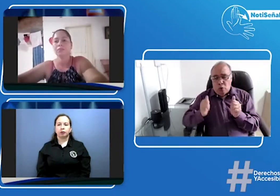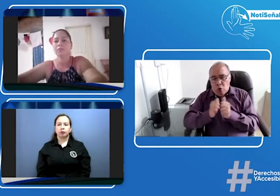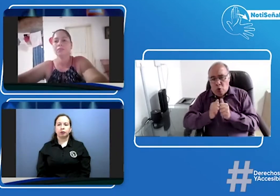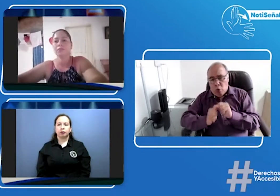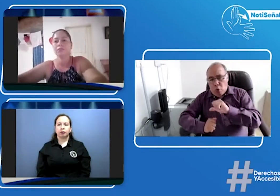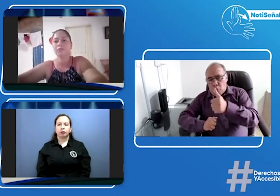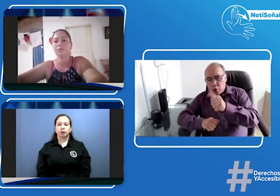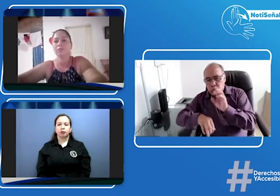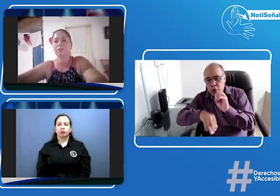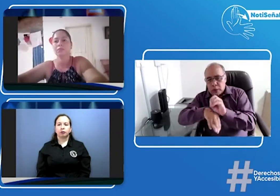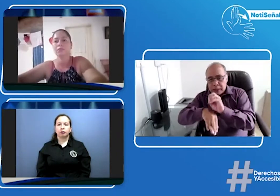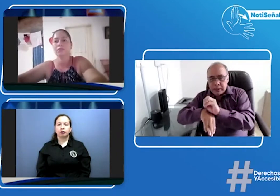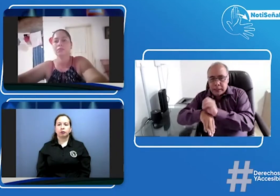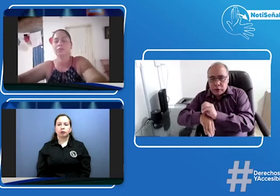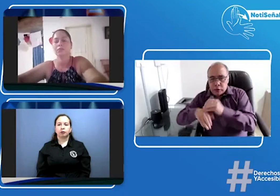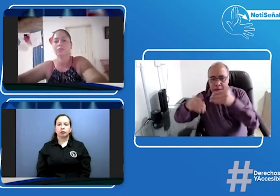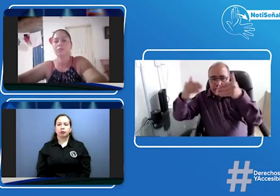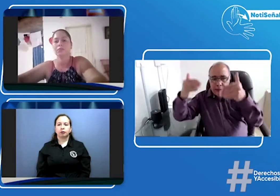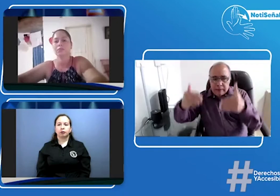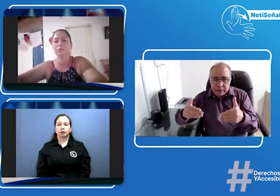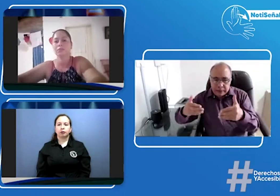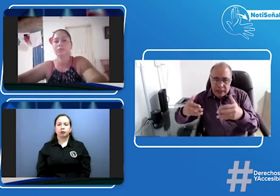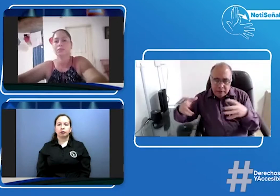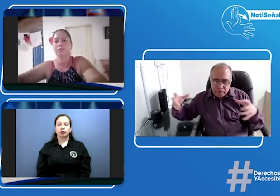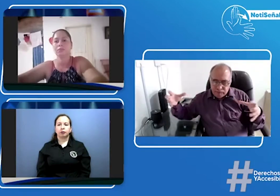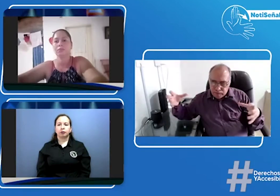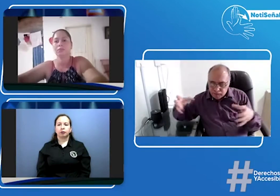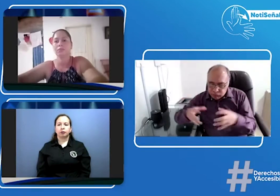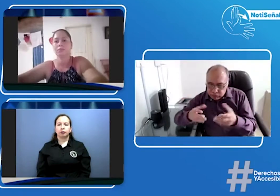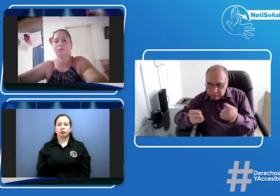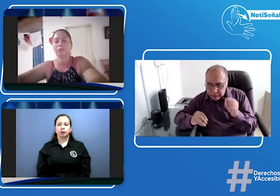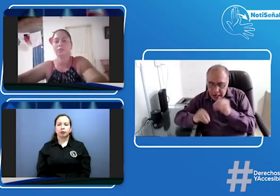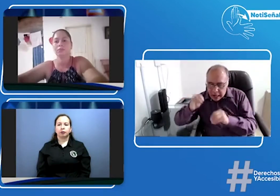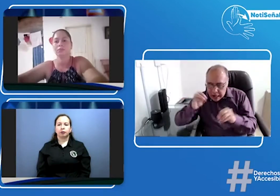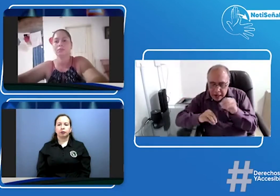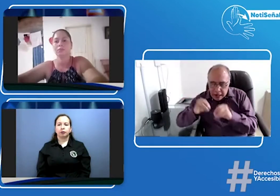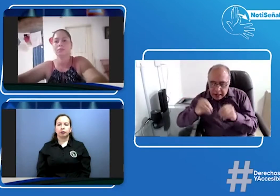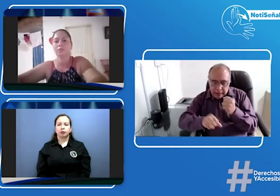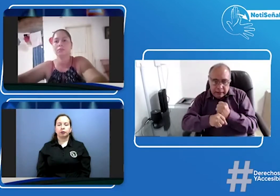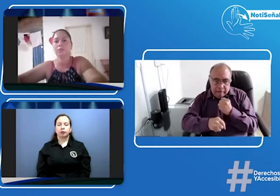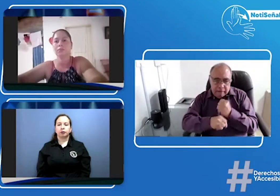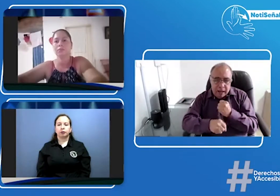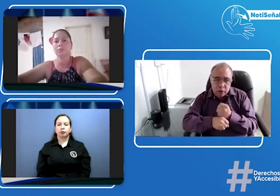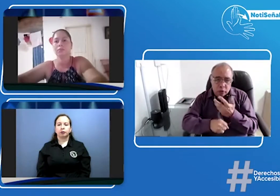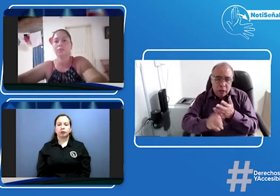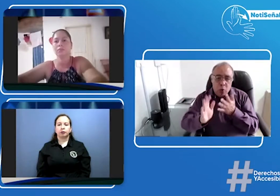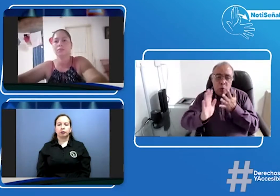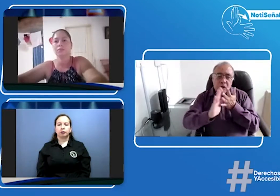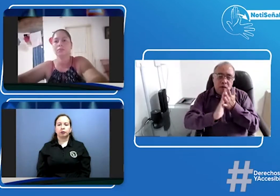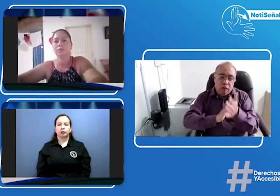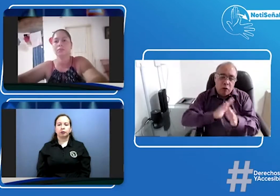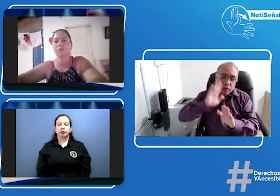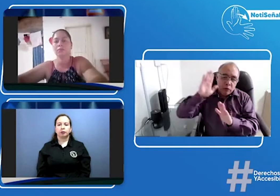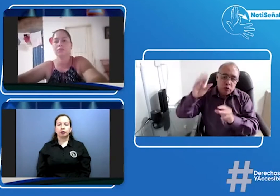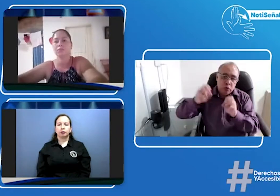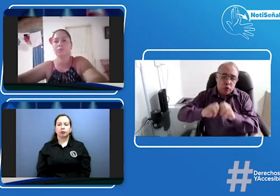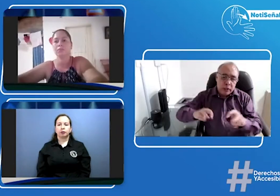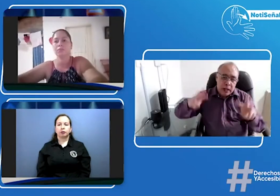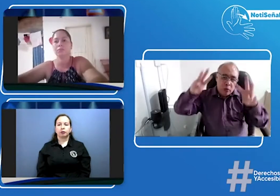este momento nosotros FENASCOL hacemos parte de una coalición con otras organizaciones en la que estamos